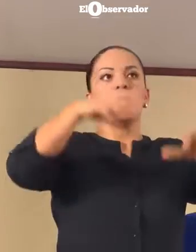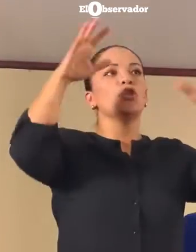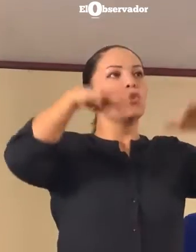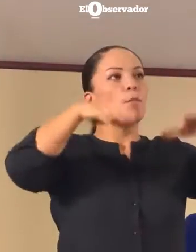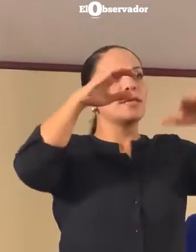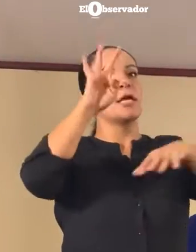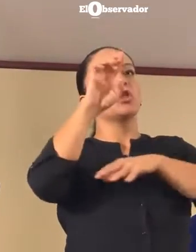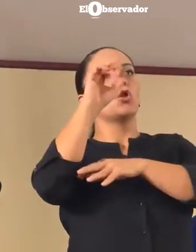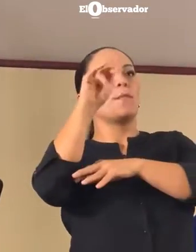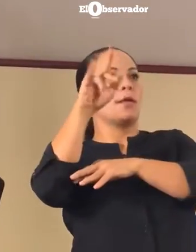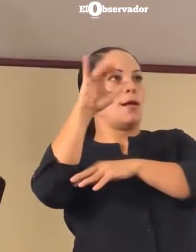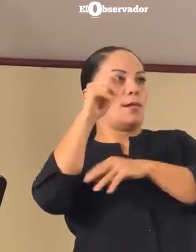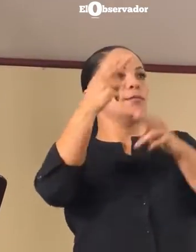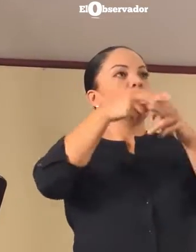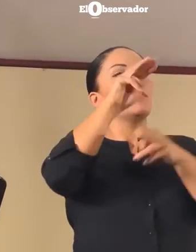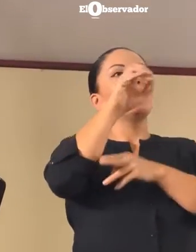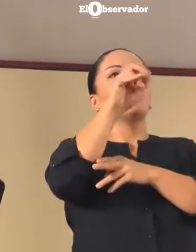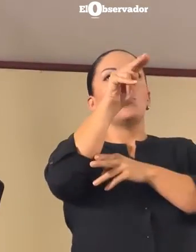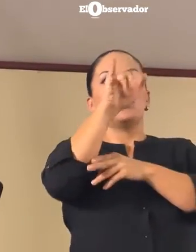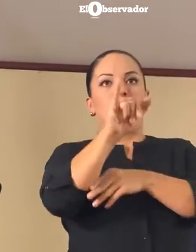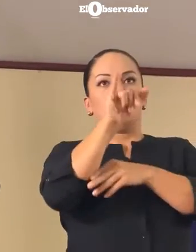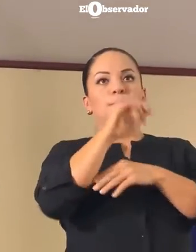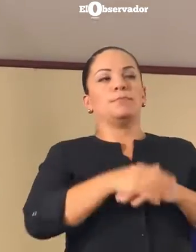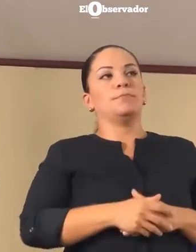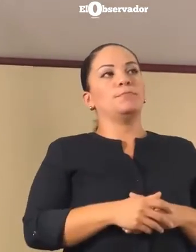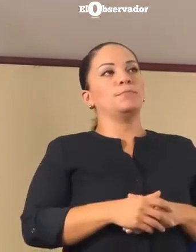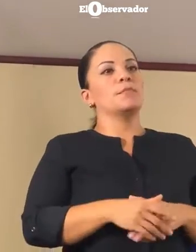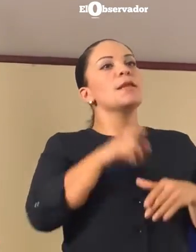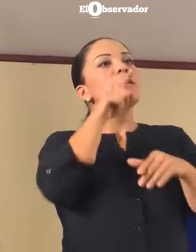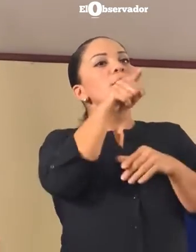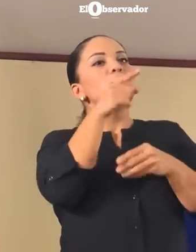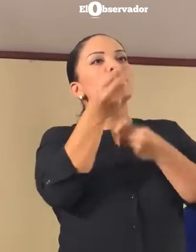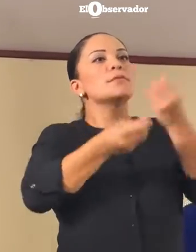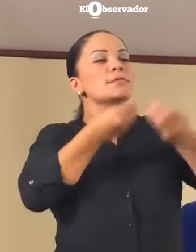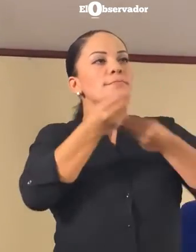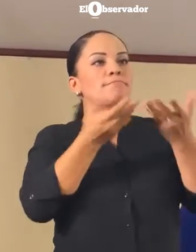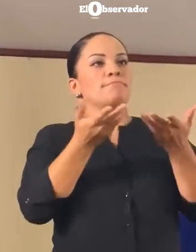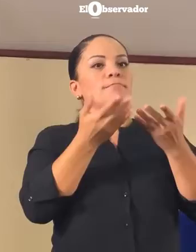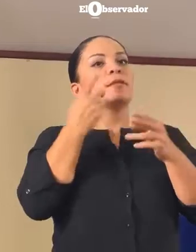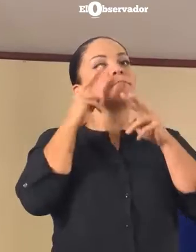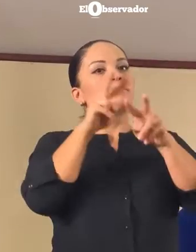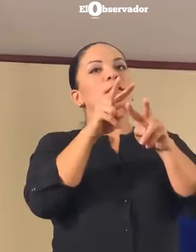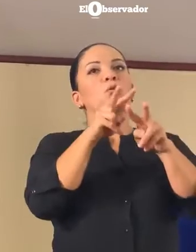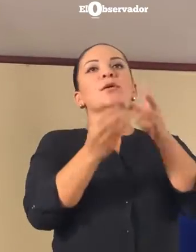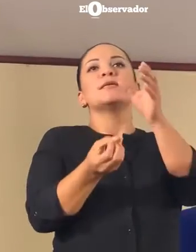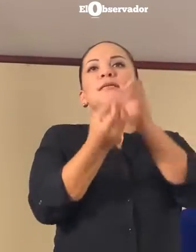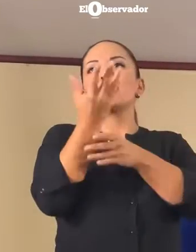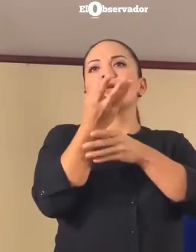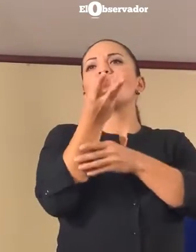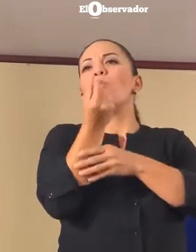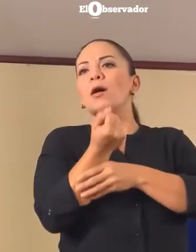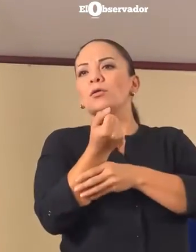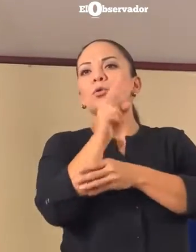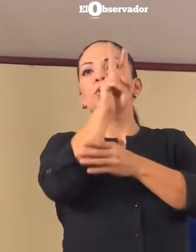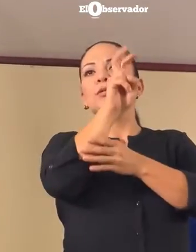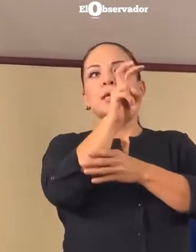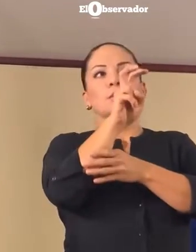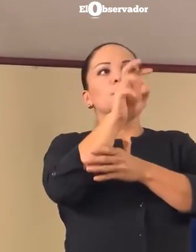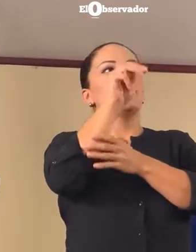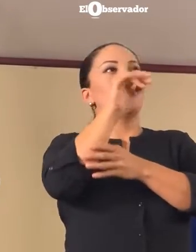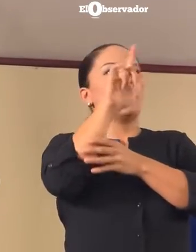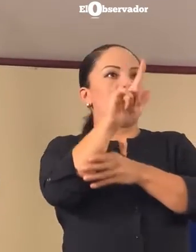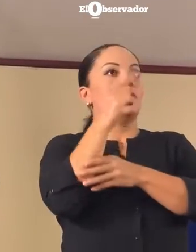que se llamaría Moni y está previendo que se genere aproximadamente 200 milímetros